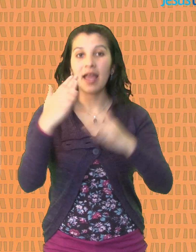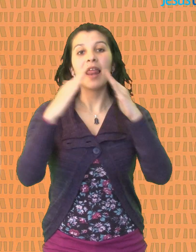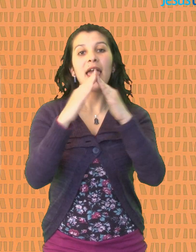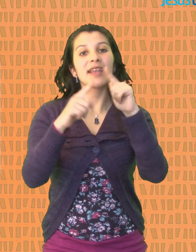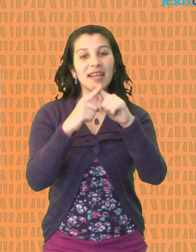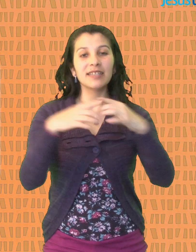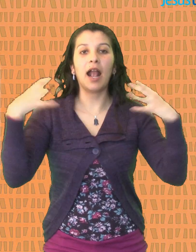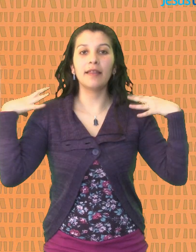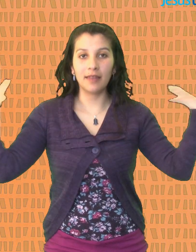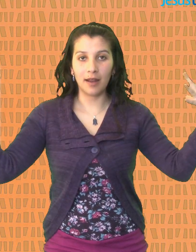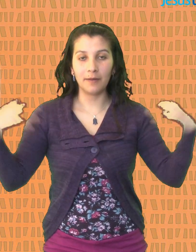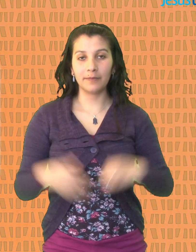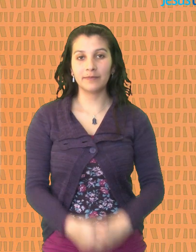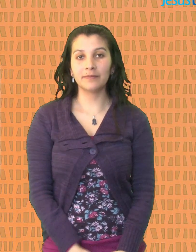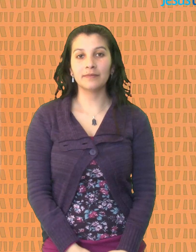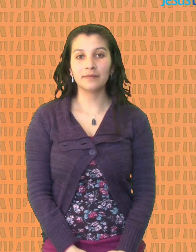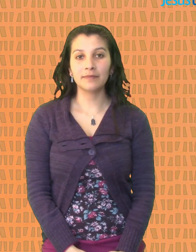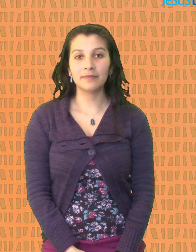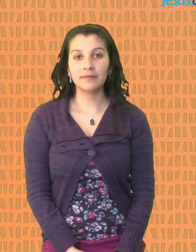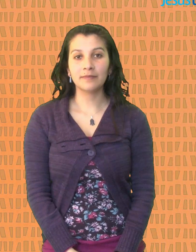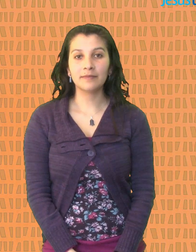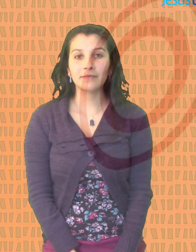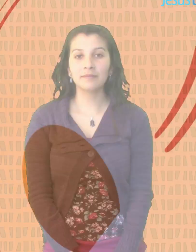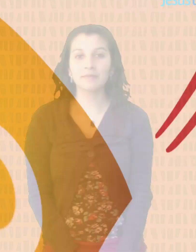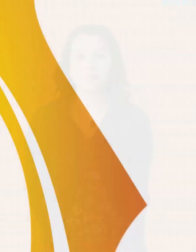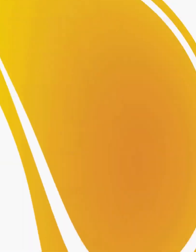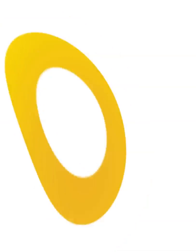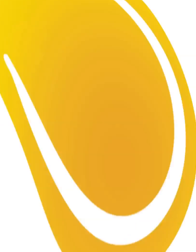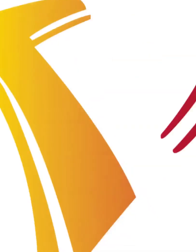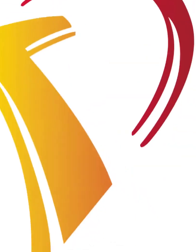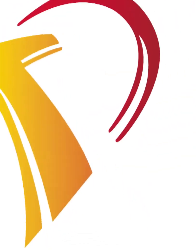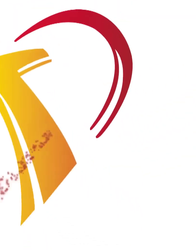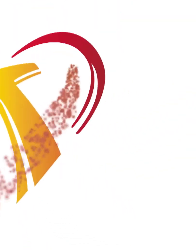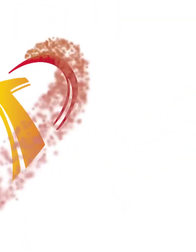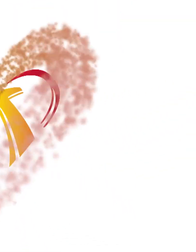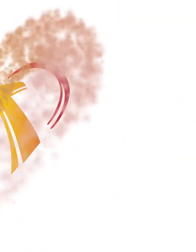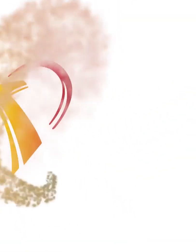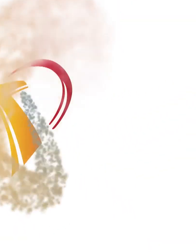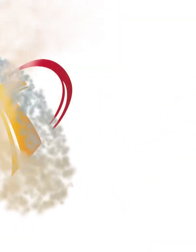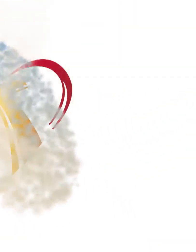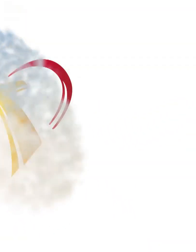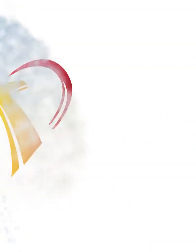Amén. Amén. Amén. Amén.